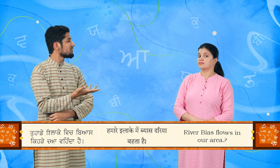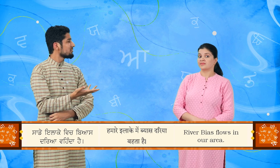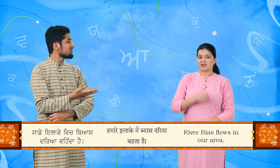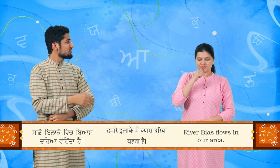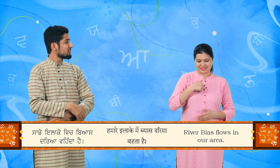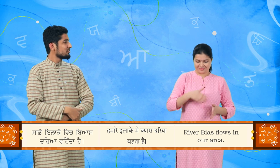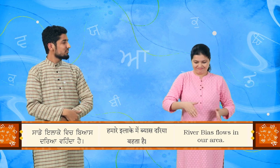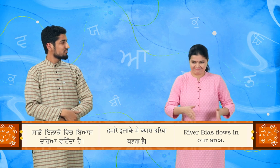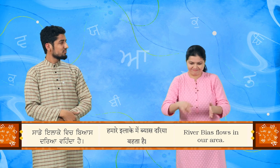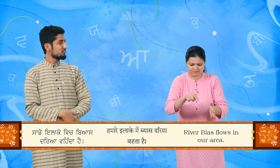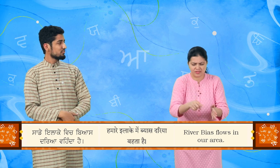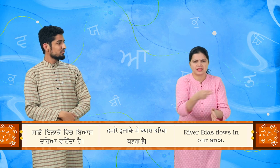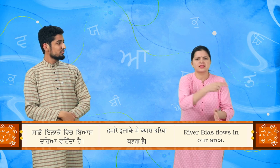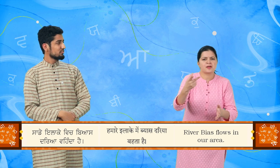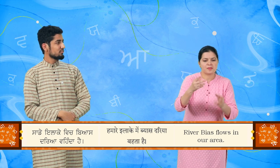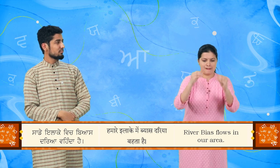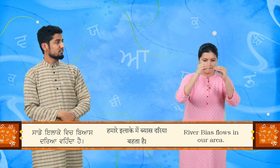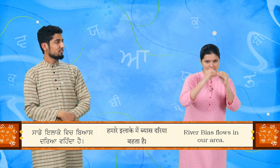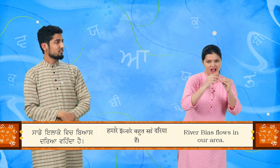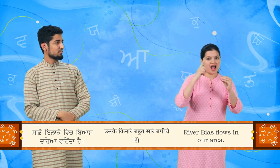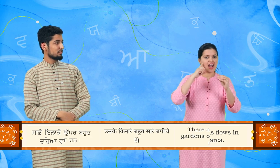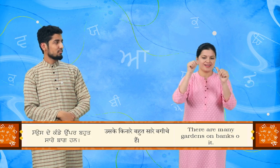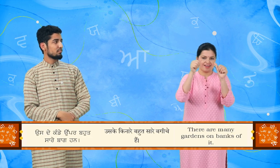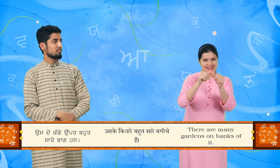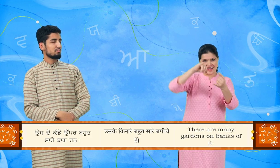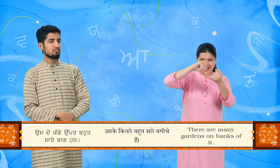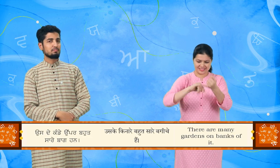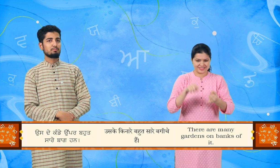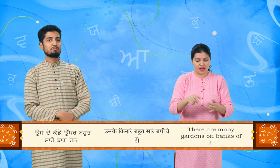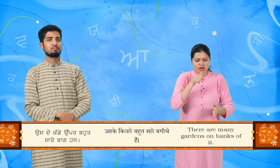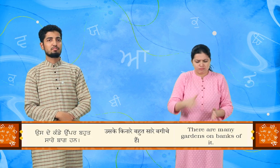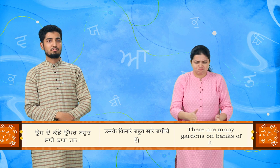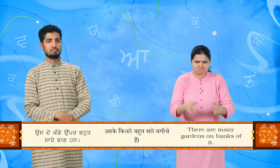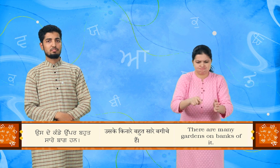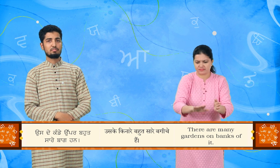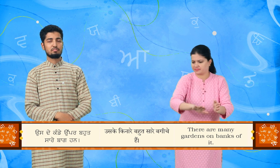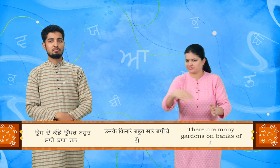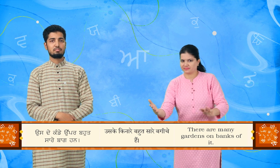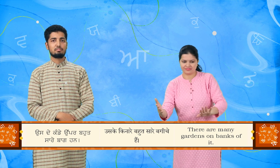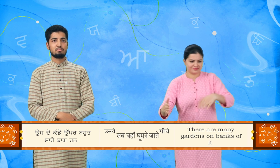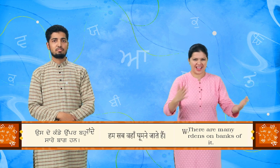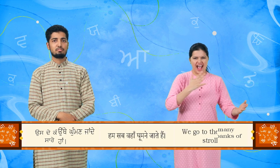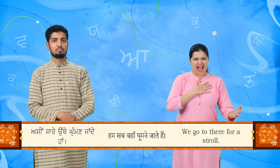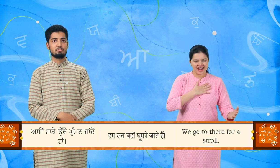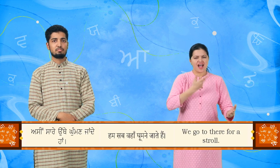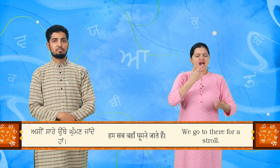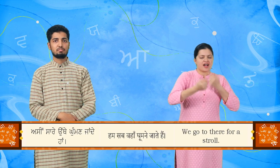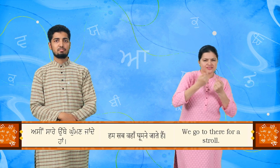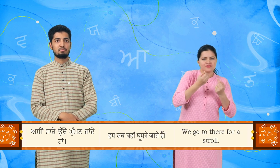साड़े इलाके वीच ब्यास दरिया वेंदा है ओस्दे कंडे उपर बहुत सारे बाग हन असी सारे उत्थे